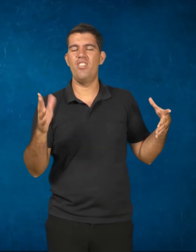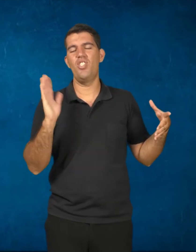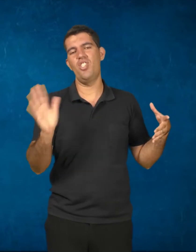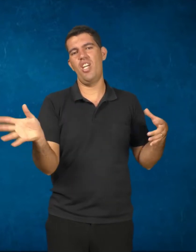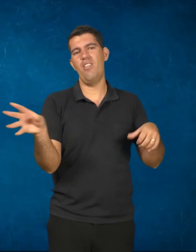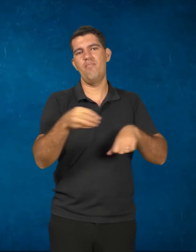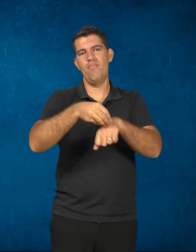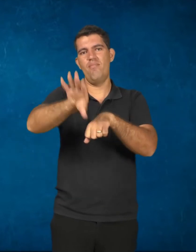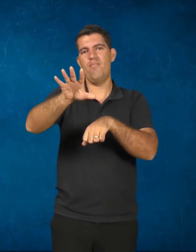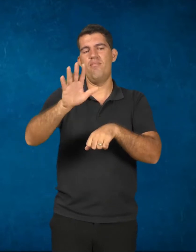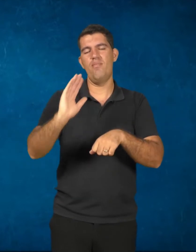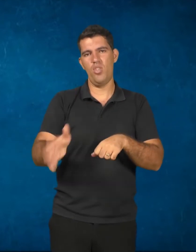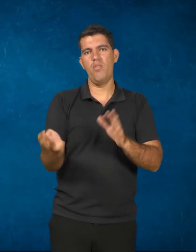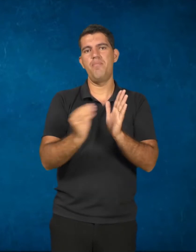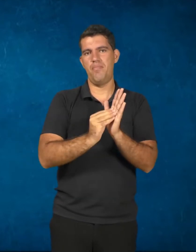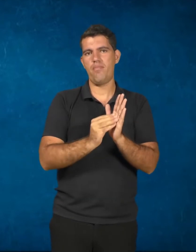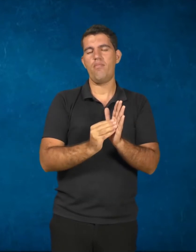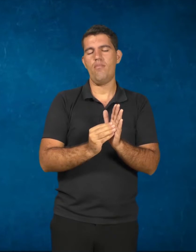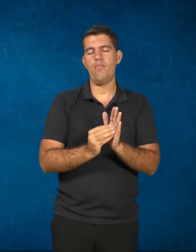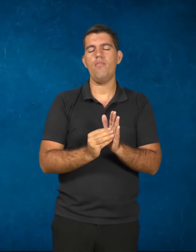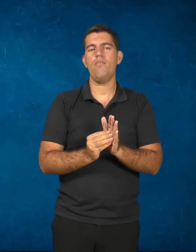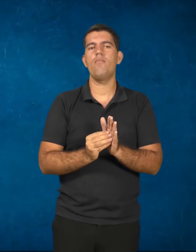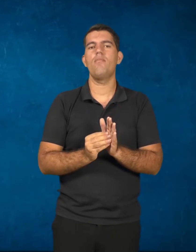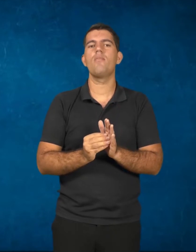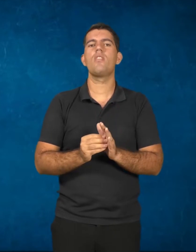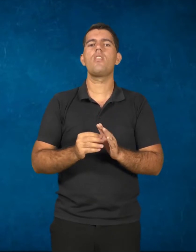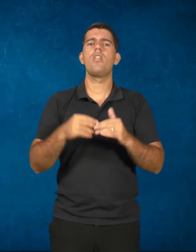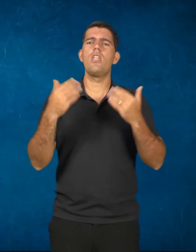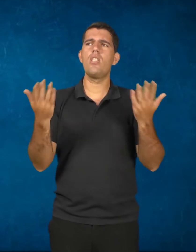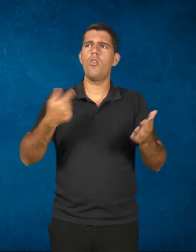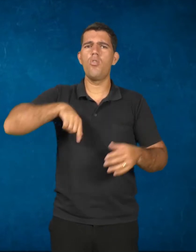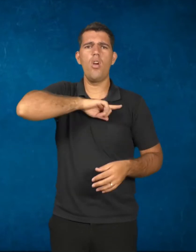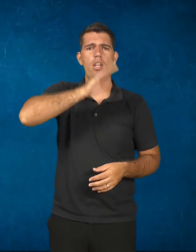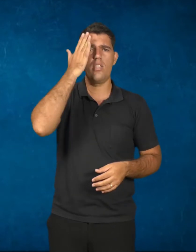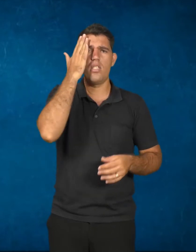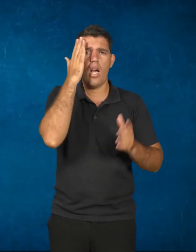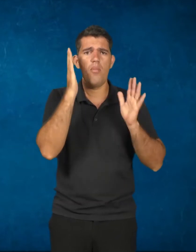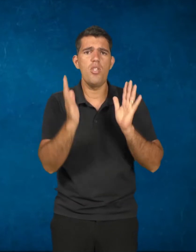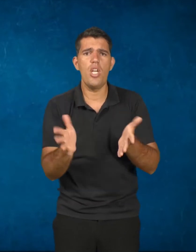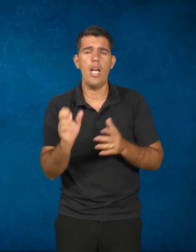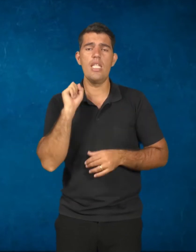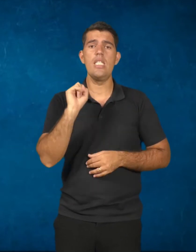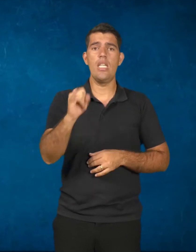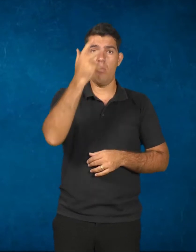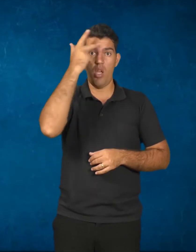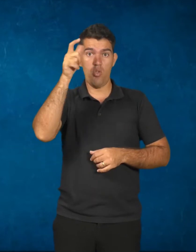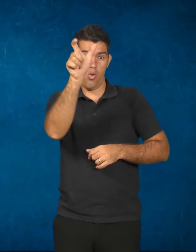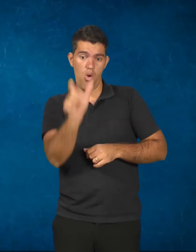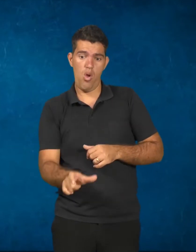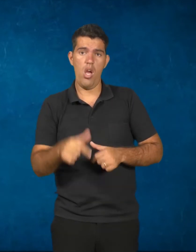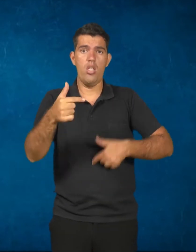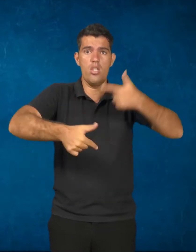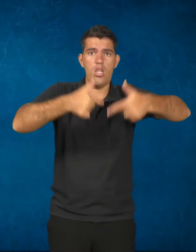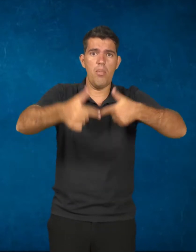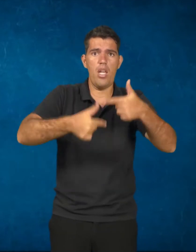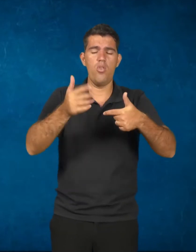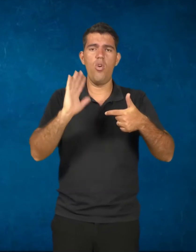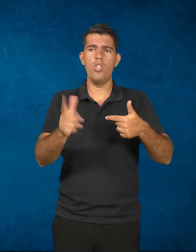nós sabemos que se o trabalhador busca uma educação